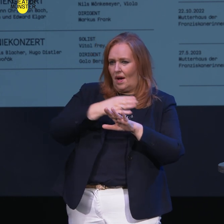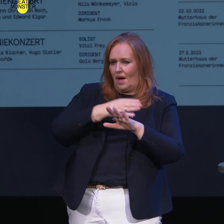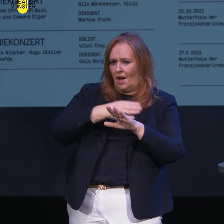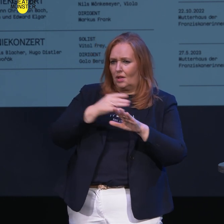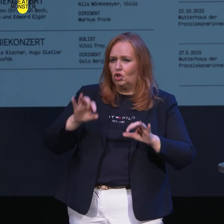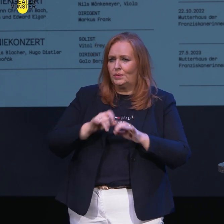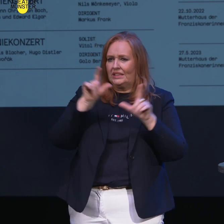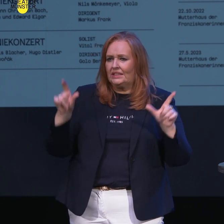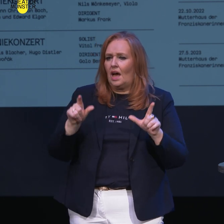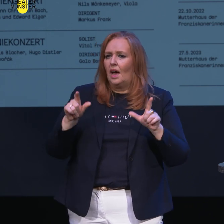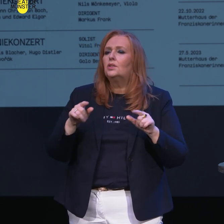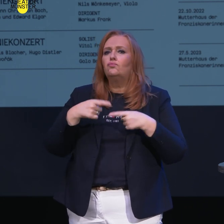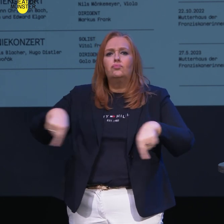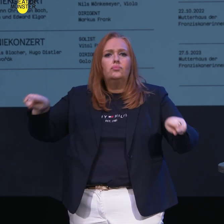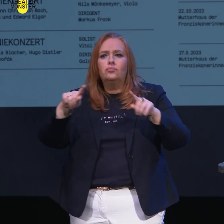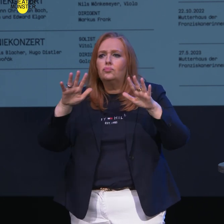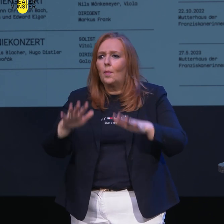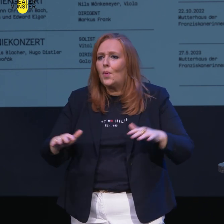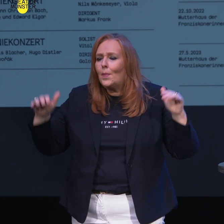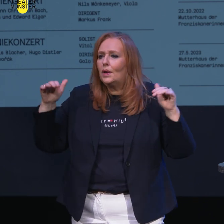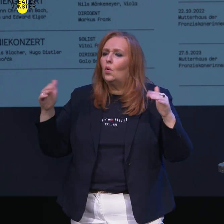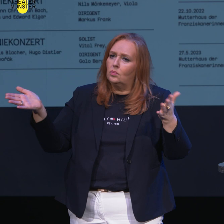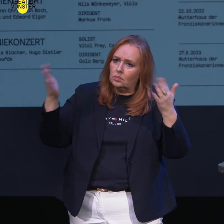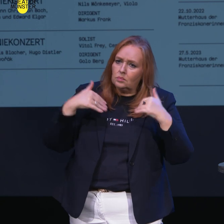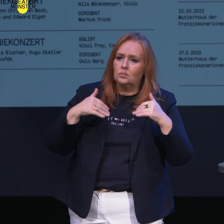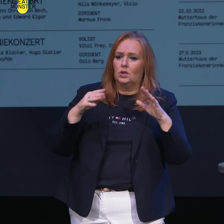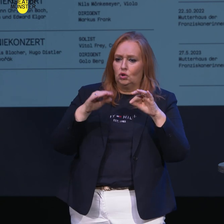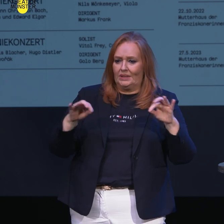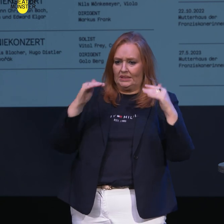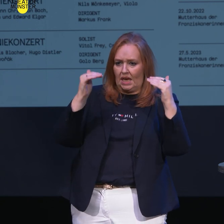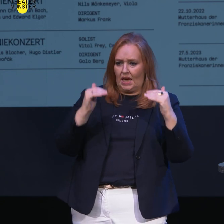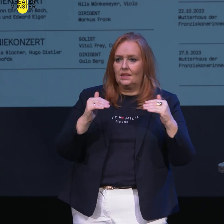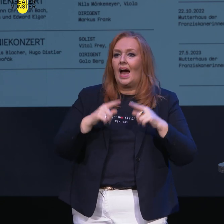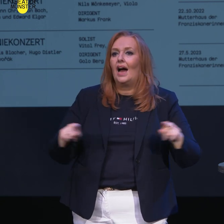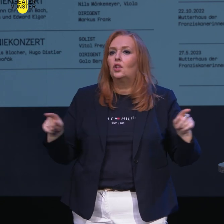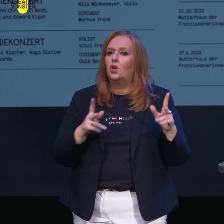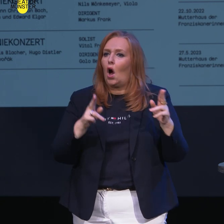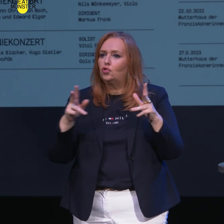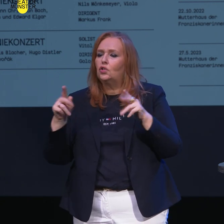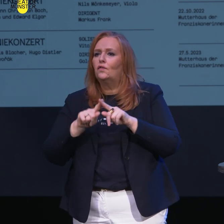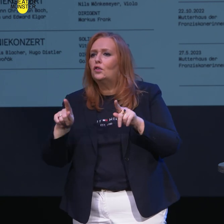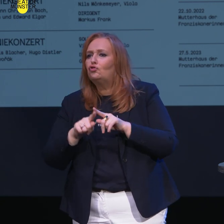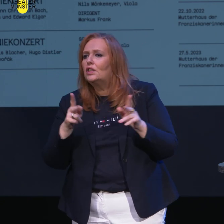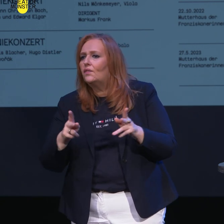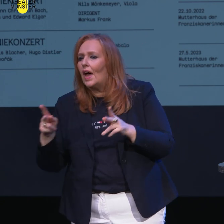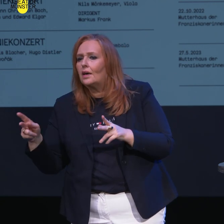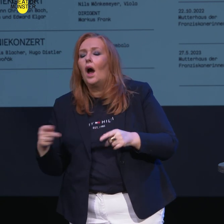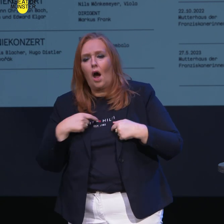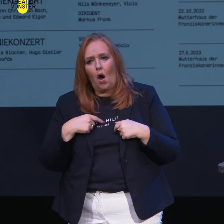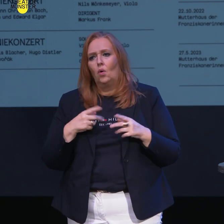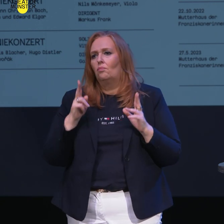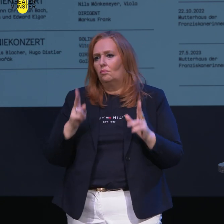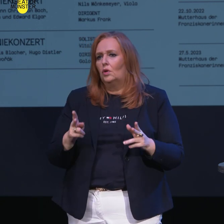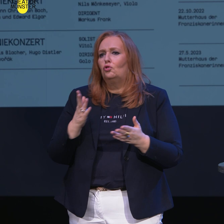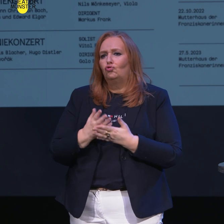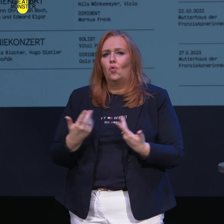sie einführen. Sie und das Publikum in unseren Konzertspielplan. Das Orchester spielt Ausschnitte von verschiedenen Werken. Auch dieses Format ist ja